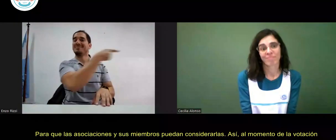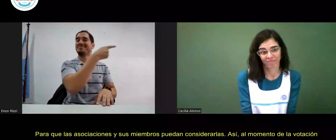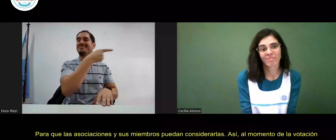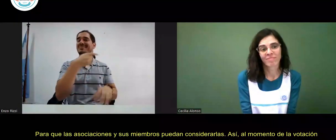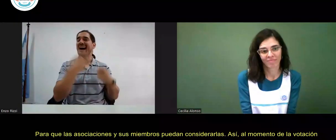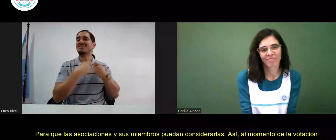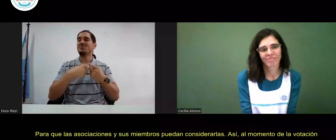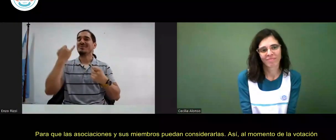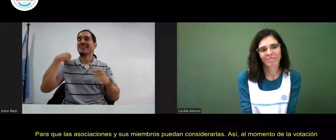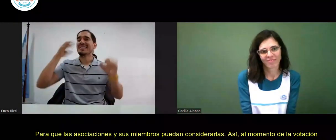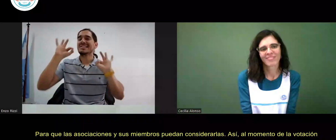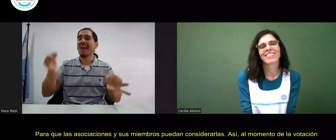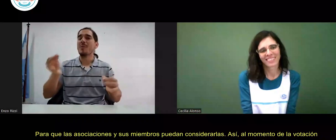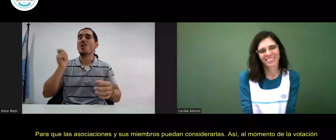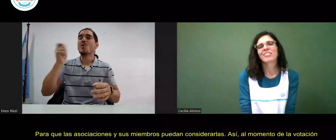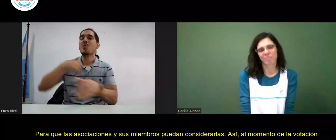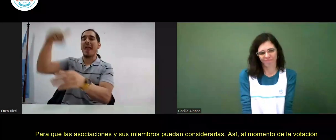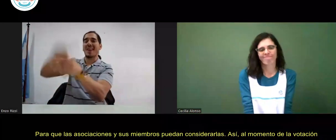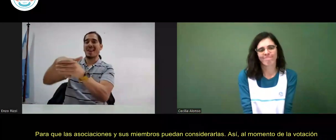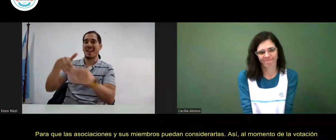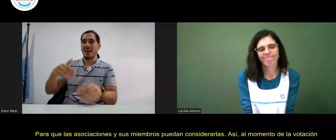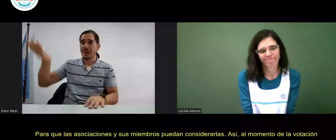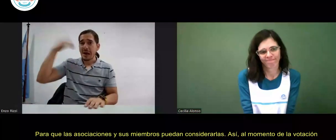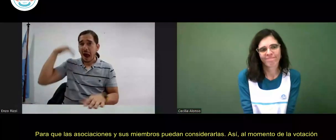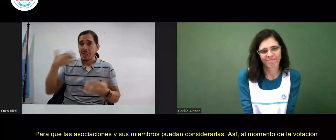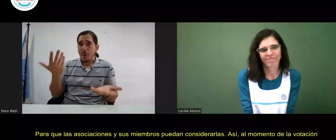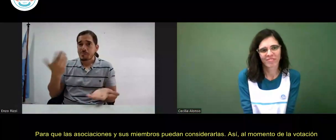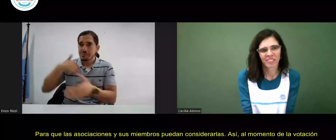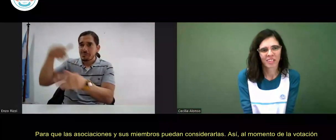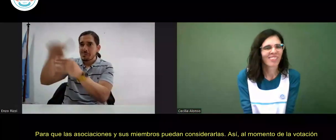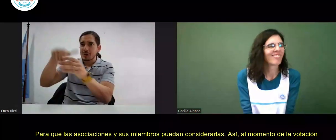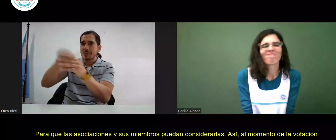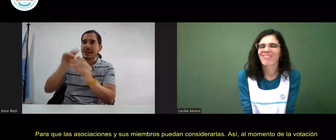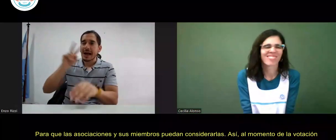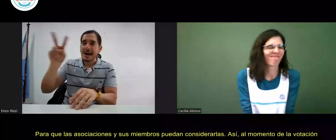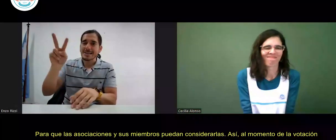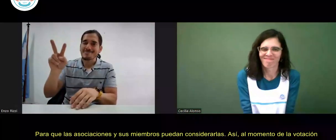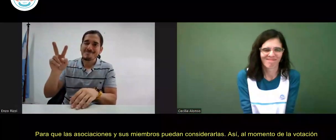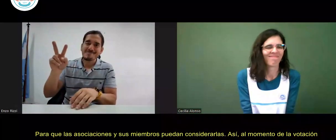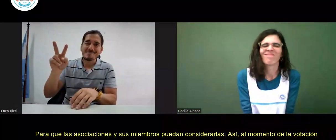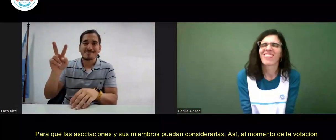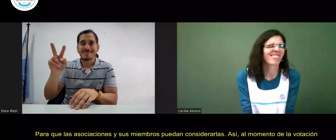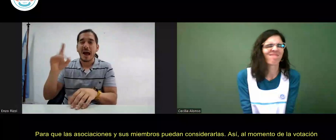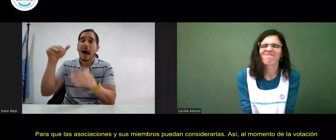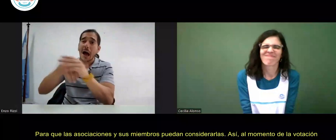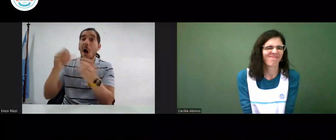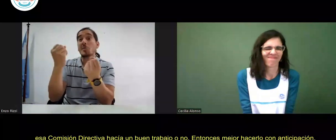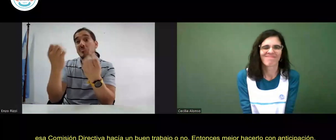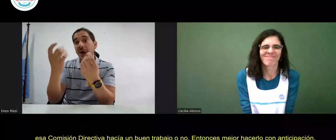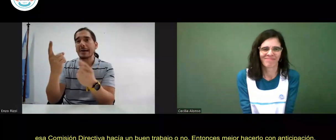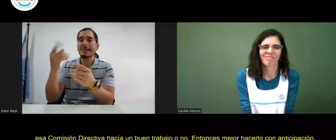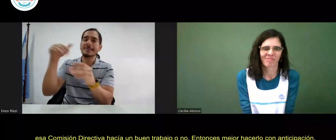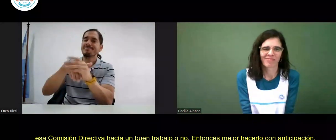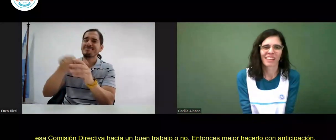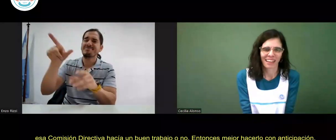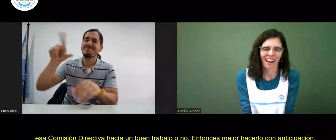momento de la votación, la asociación ya sabe a qué propuesta apoyar. Antes se votaba y después se veía si esa comisión directiva hacía un buen trabajo o